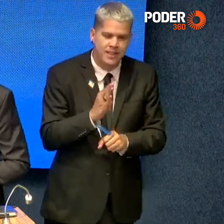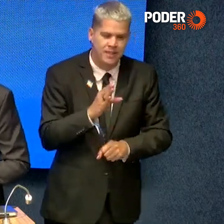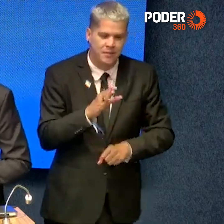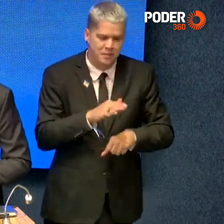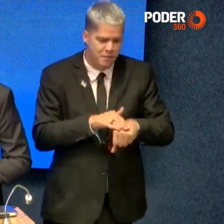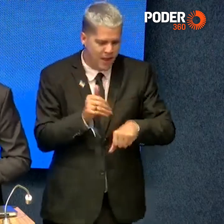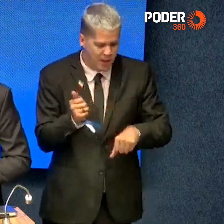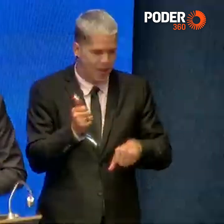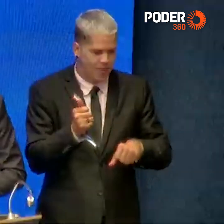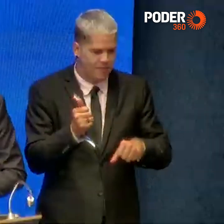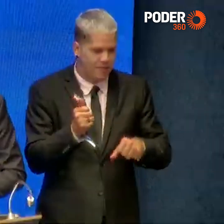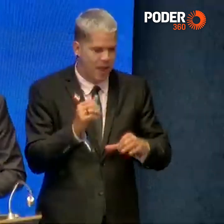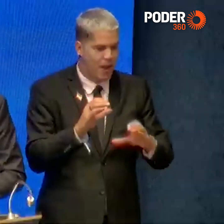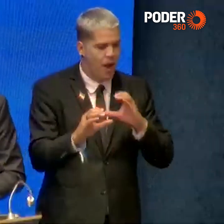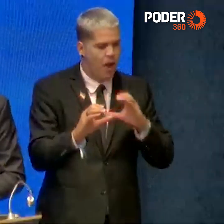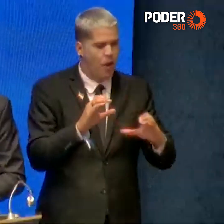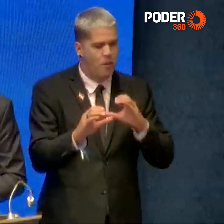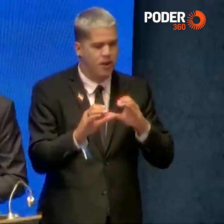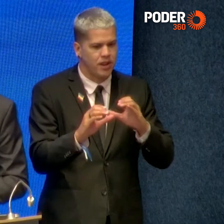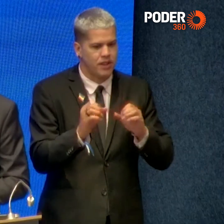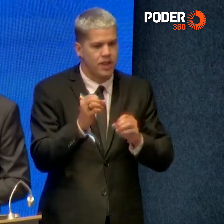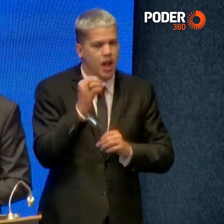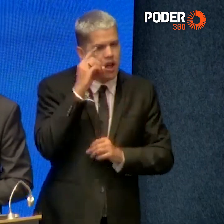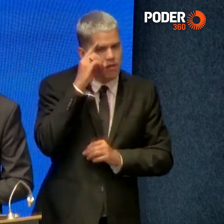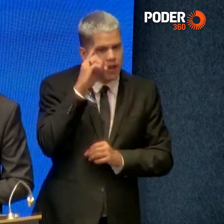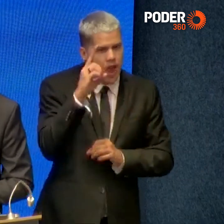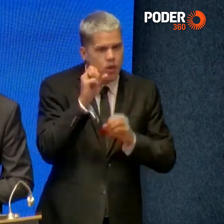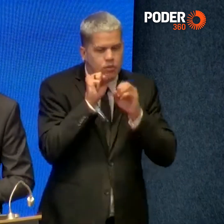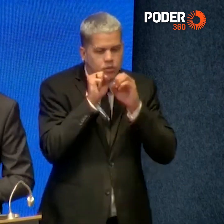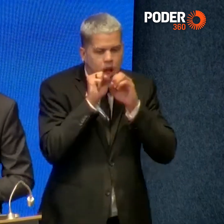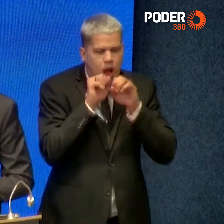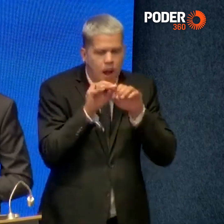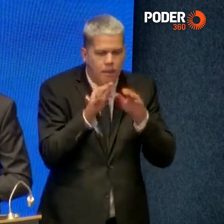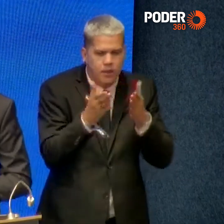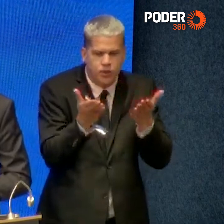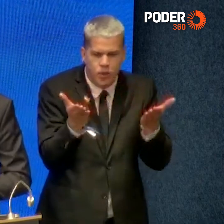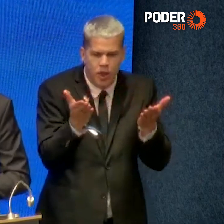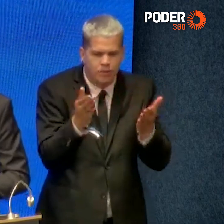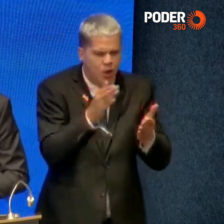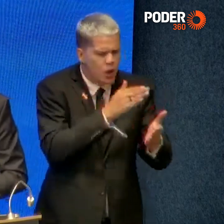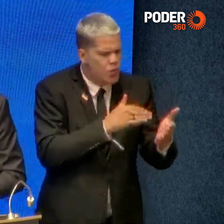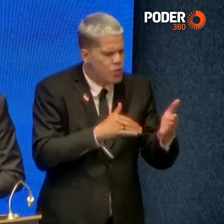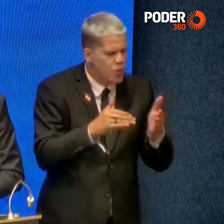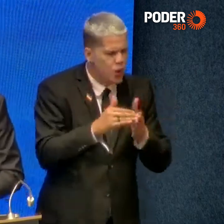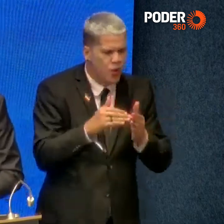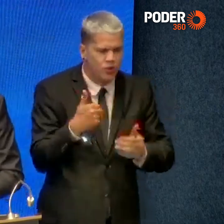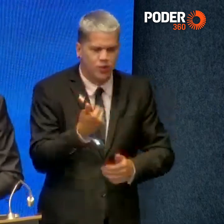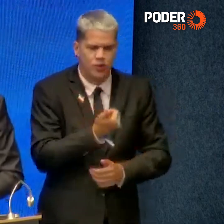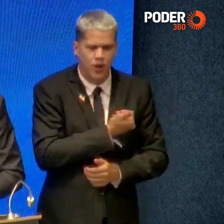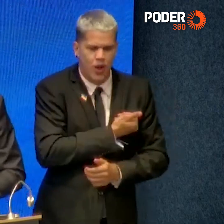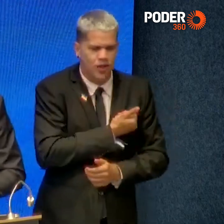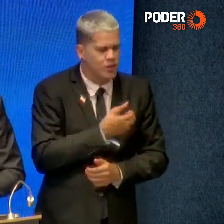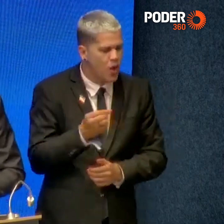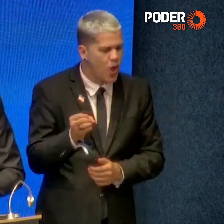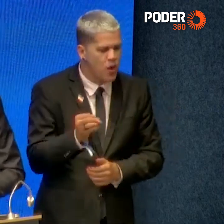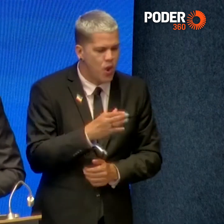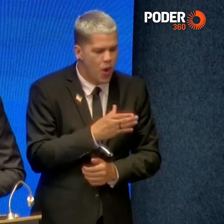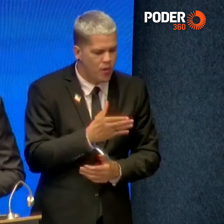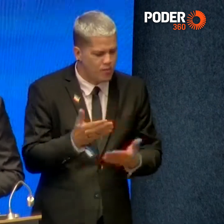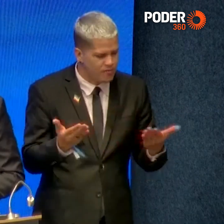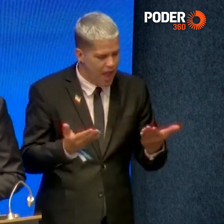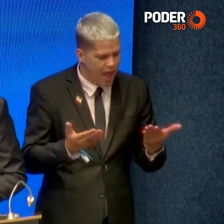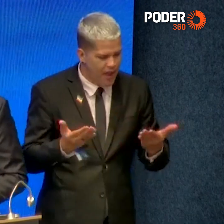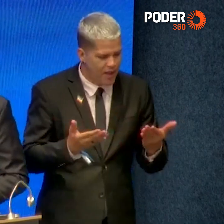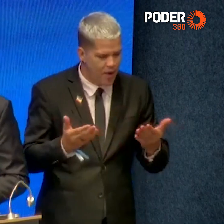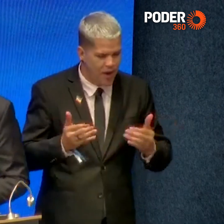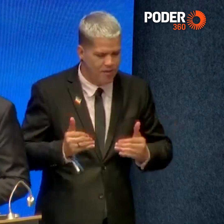comunicações. Que Deus aqui abençoe e guie a todos nós nesse novo desafio que assumimos